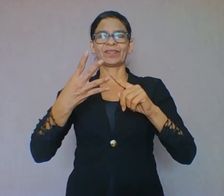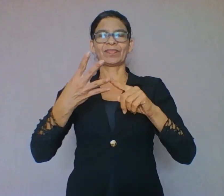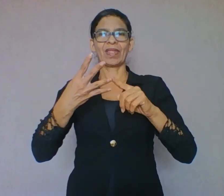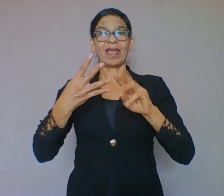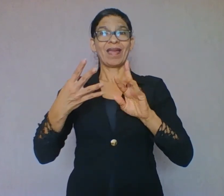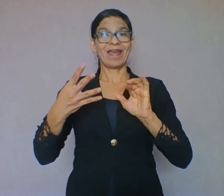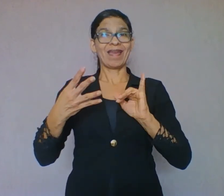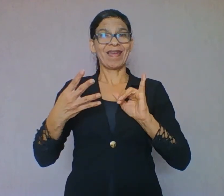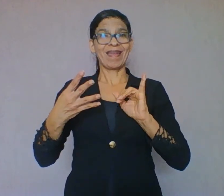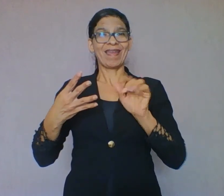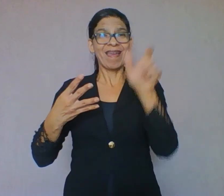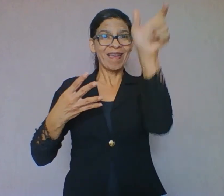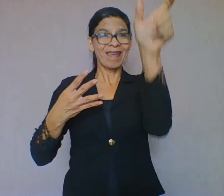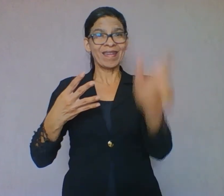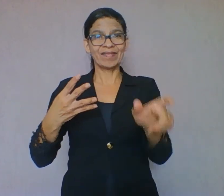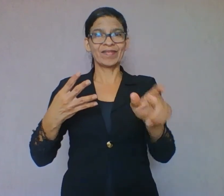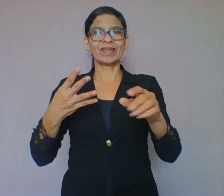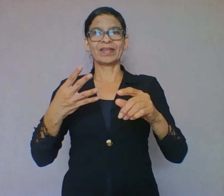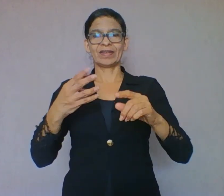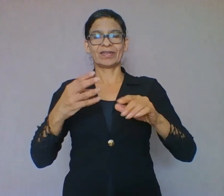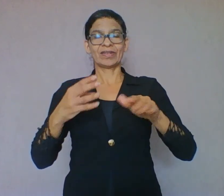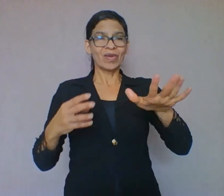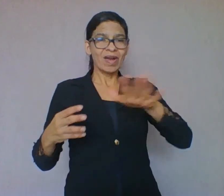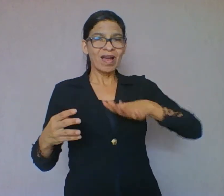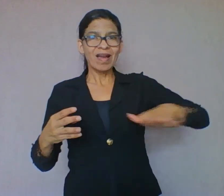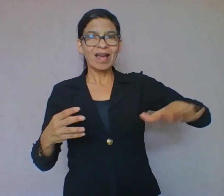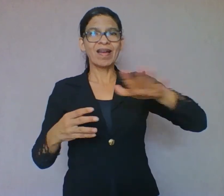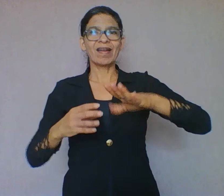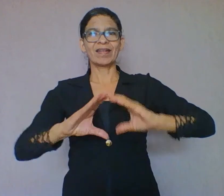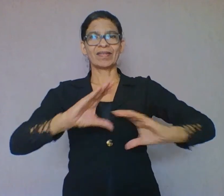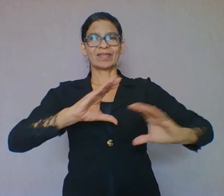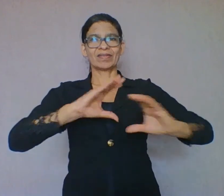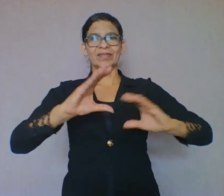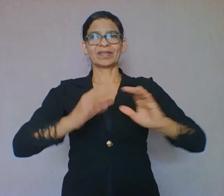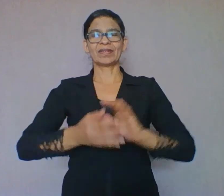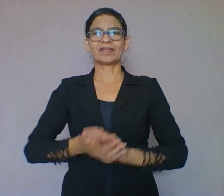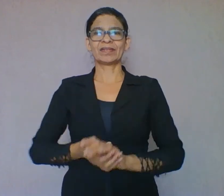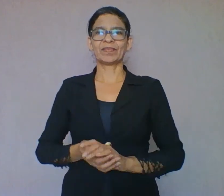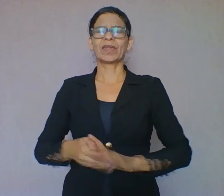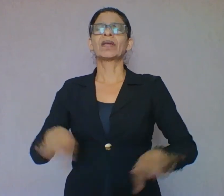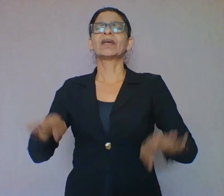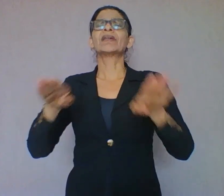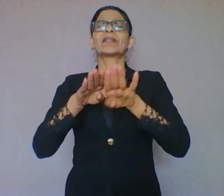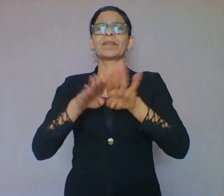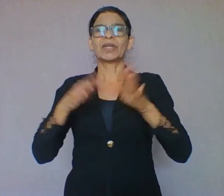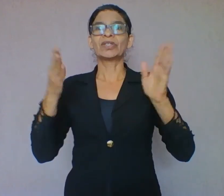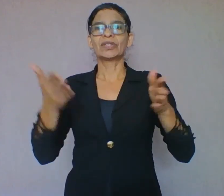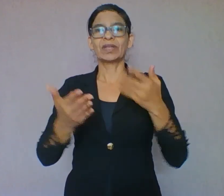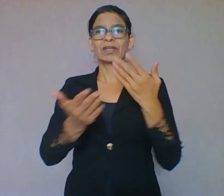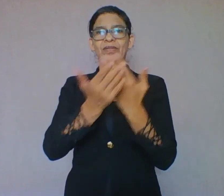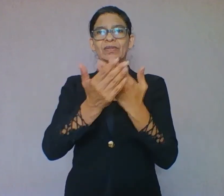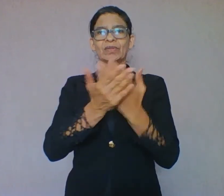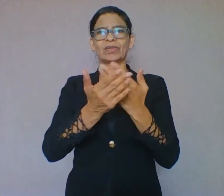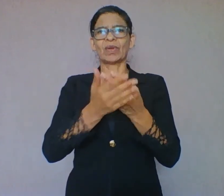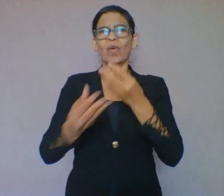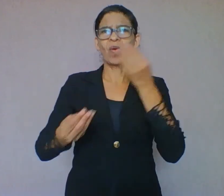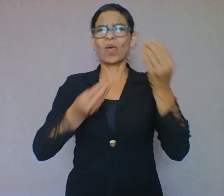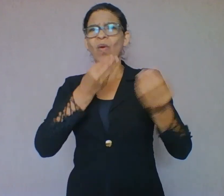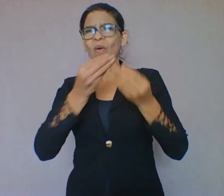Dentro da primeira unidade, também estudamos as funções de linguagem, as variações linguísticas e os tipos de